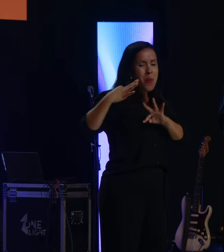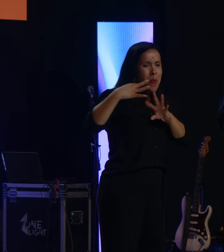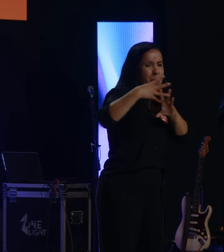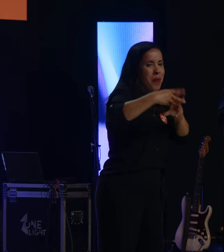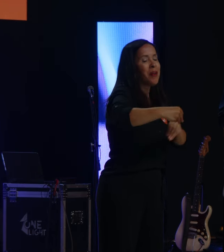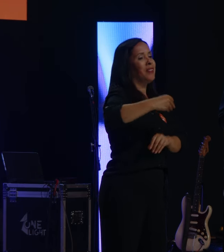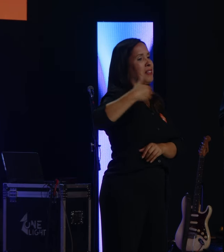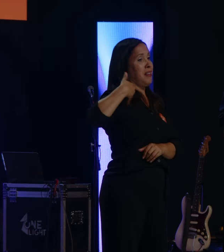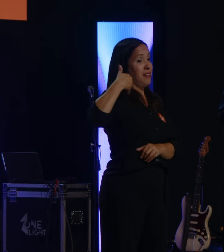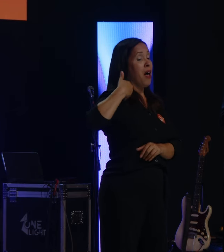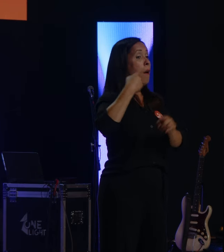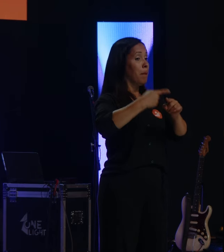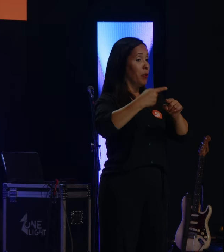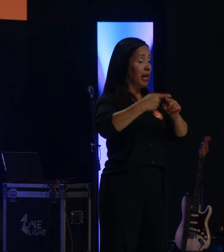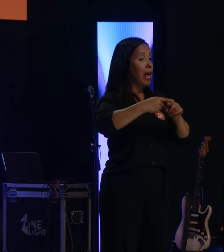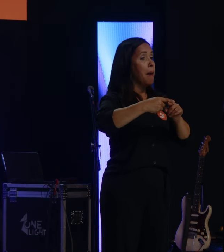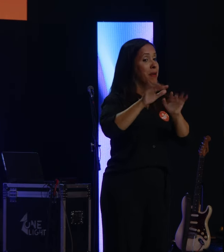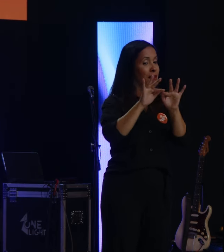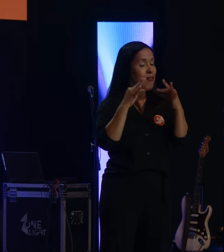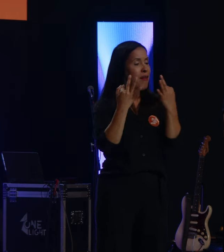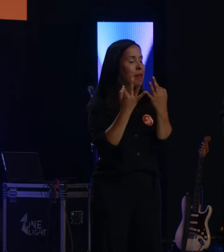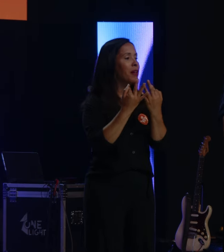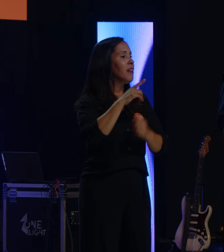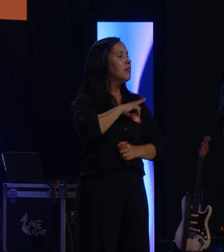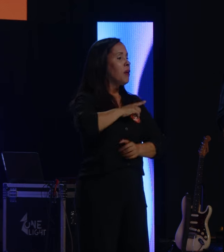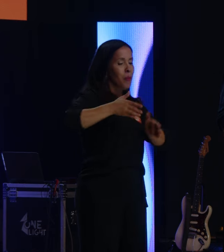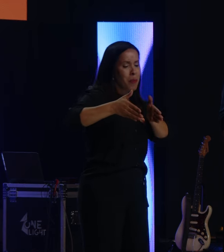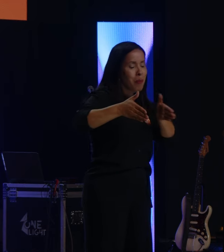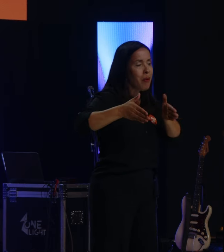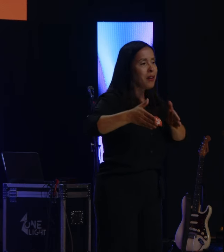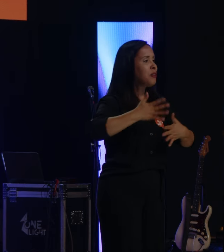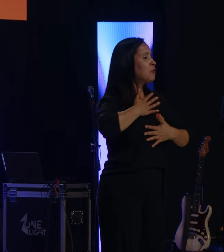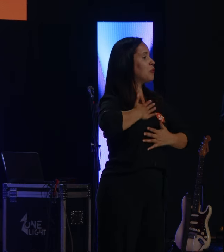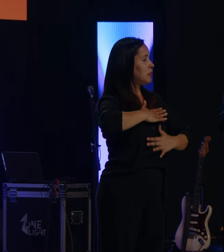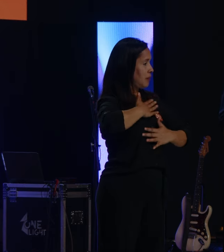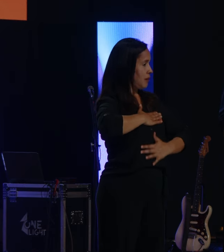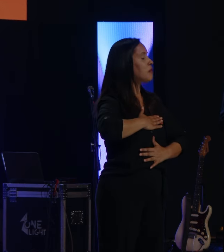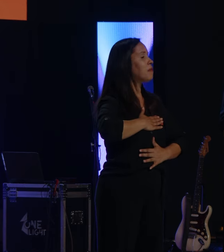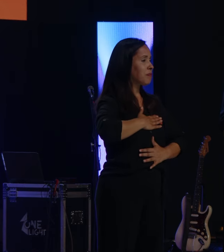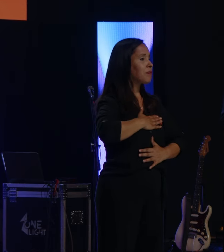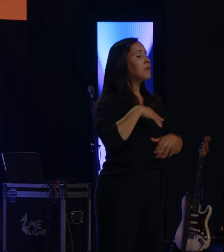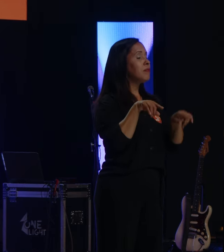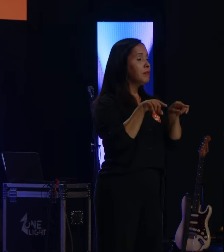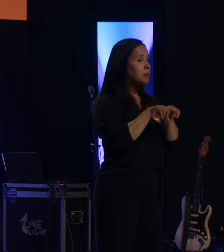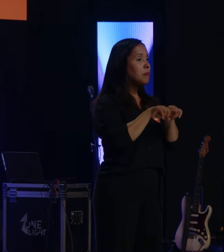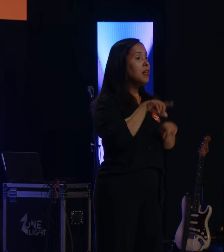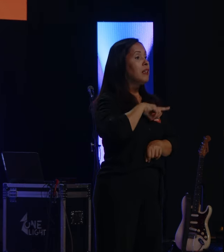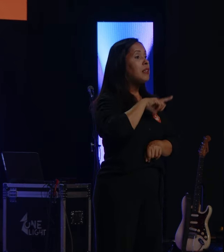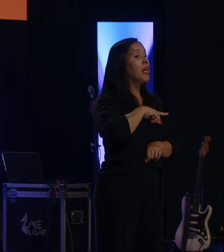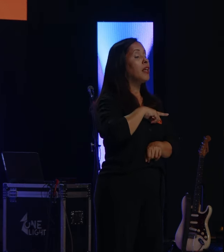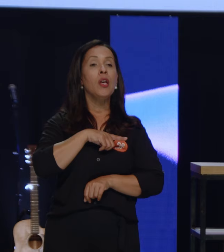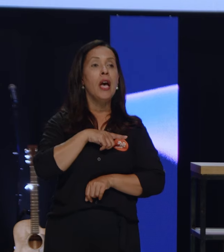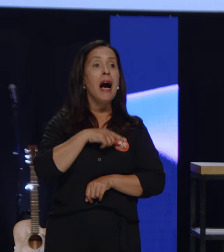ter um tempo de descanso. Hoje a gente atua aqui no Ignição Kids e no Espírito Kids, ganhamos um